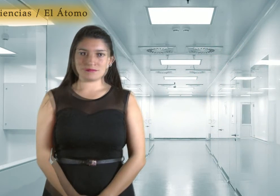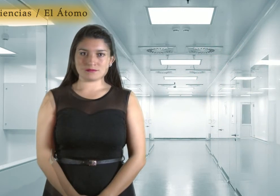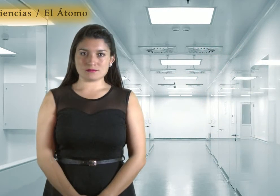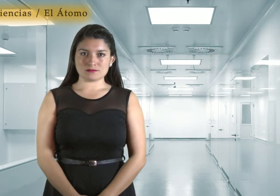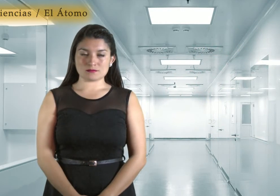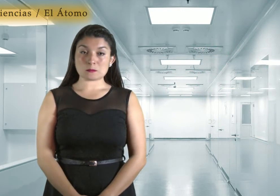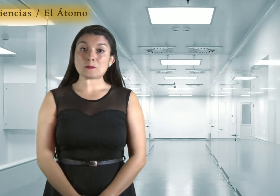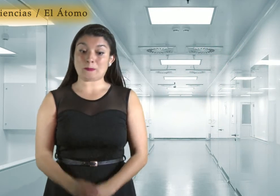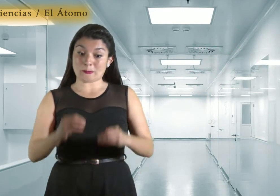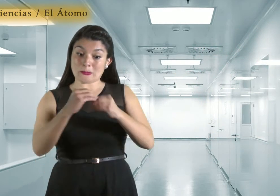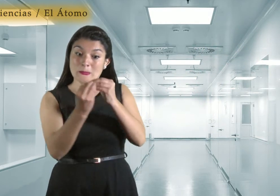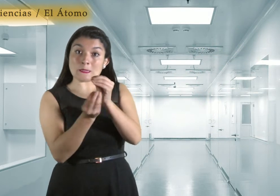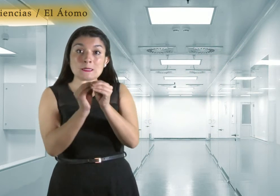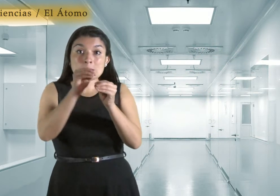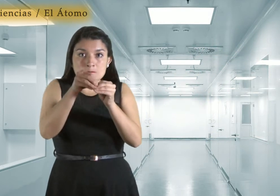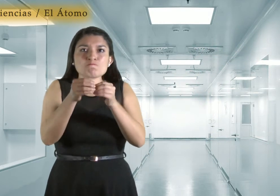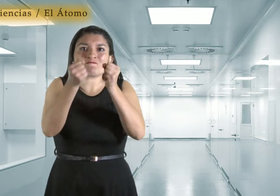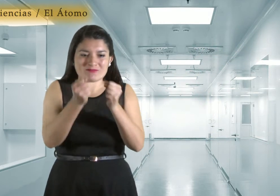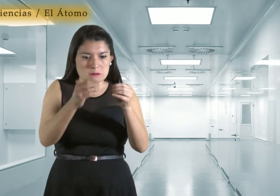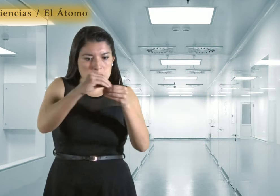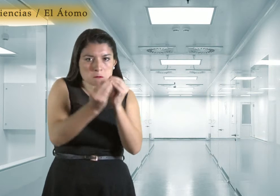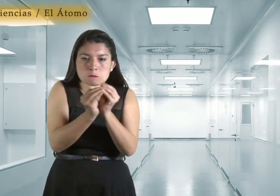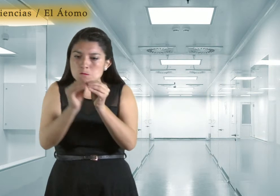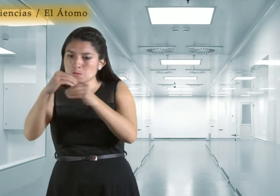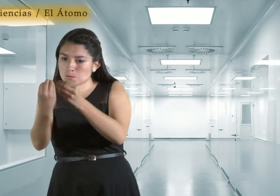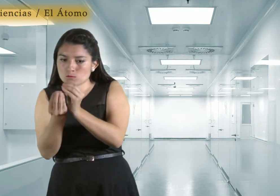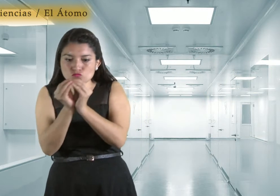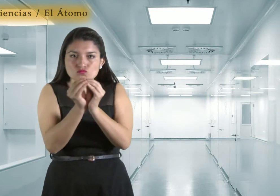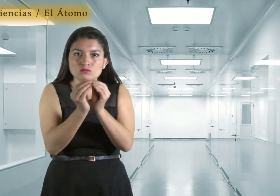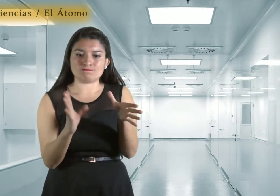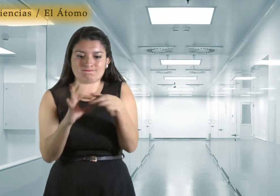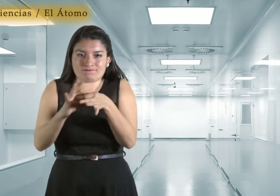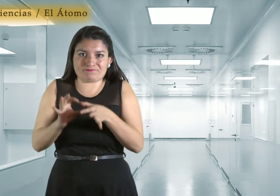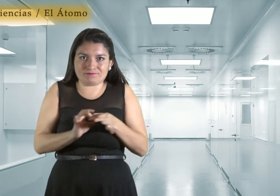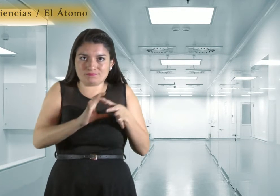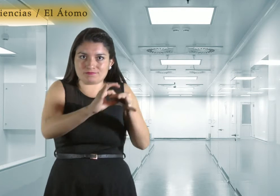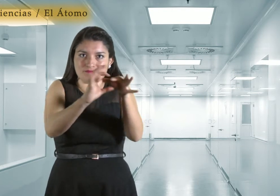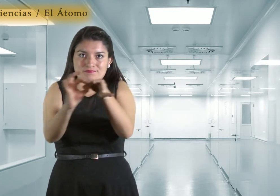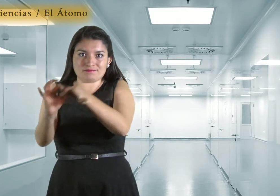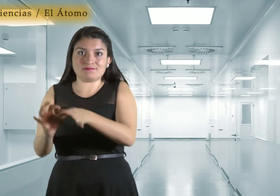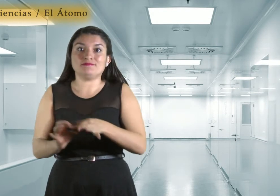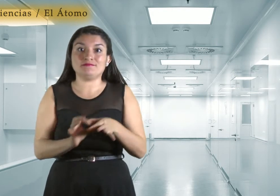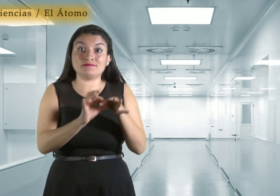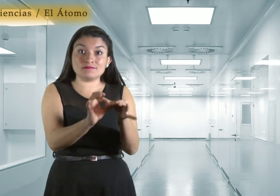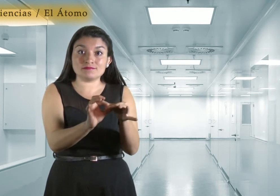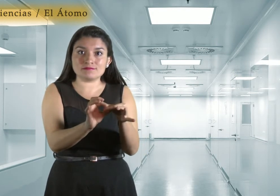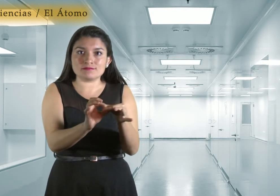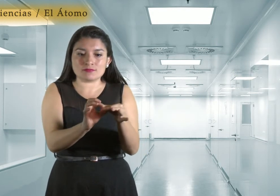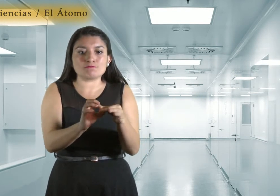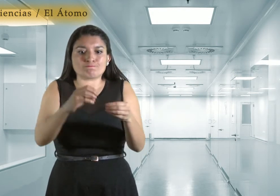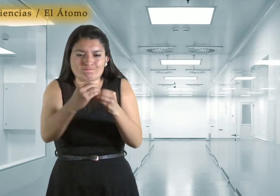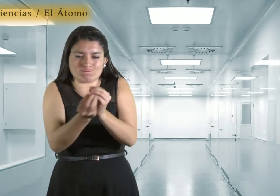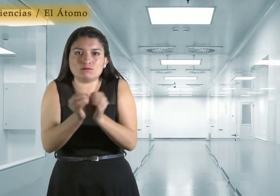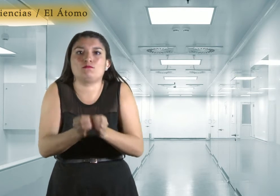Estos átomos pueden formar enlaces con otros dando origen a moléculas de diferentes características